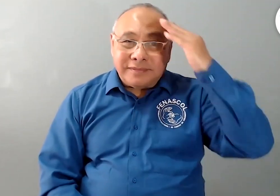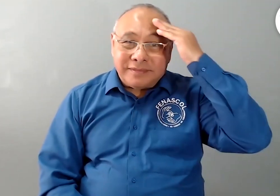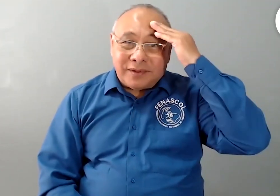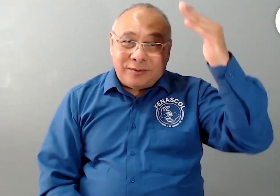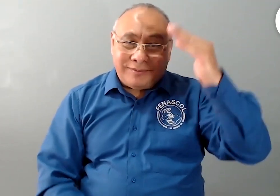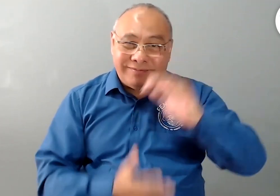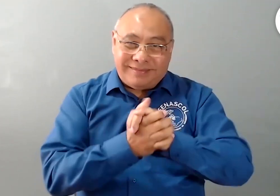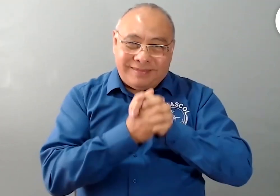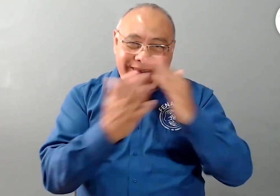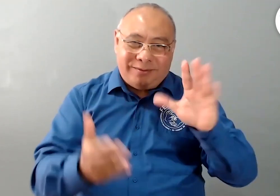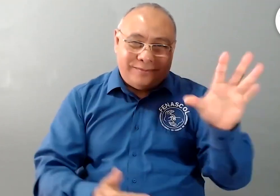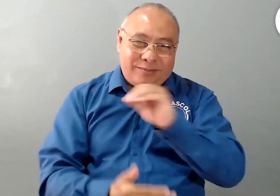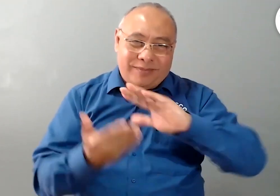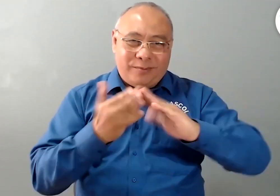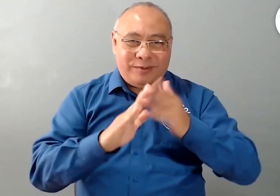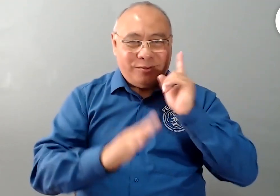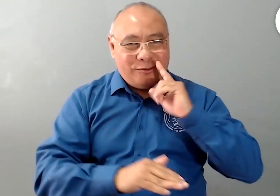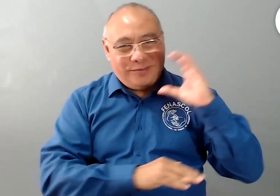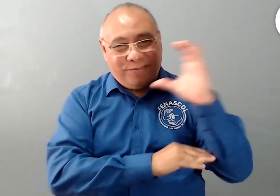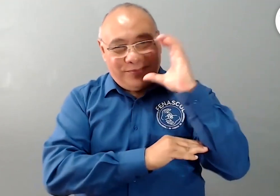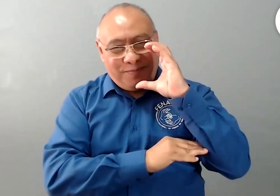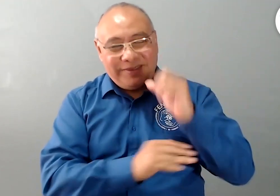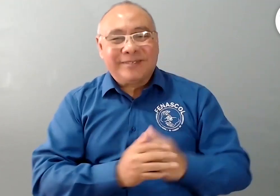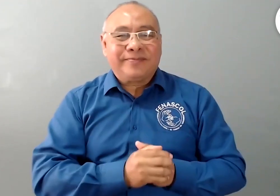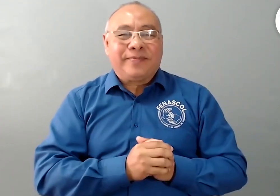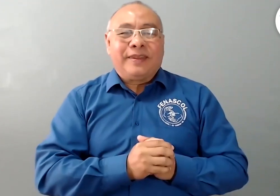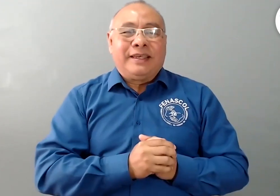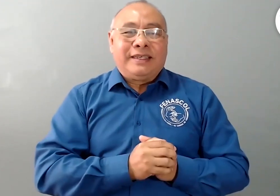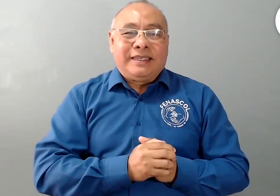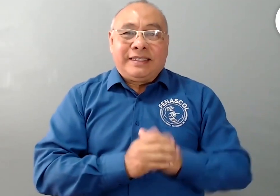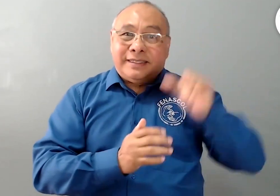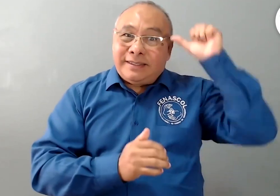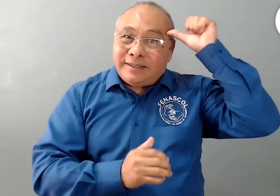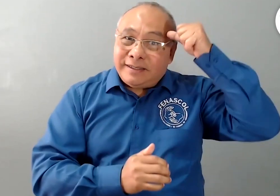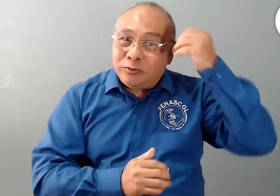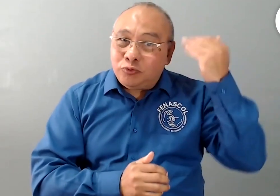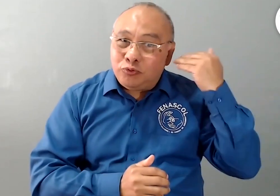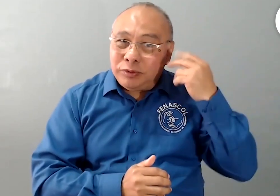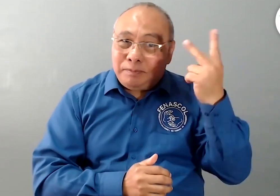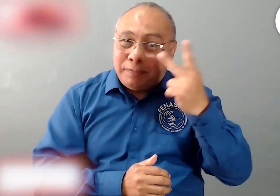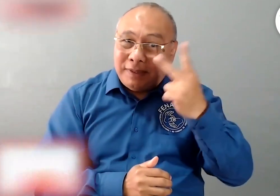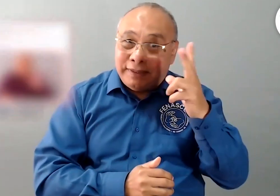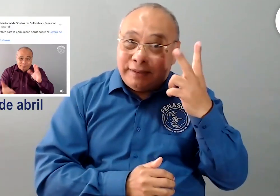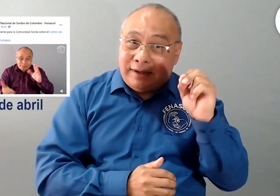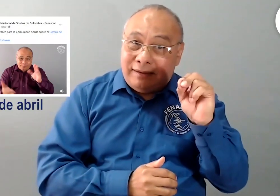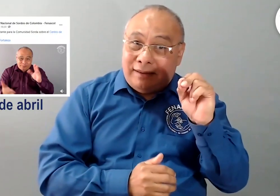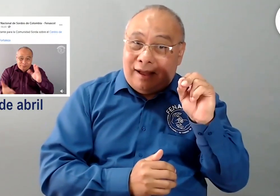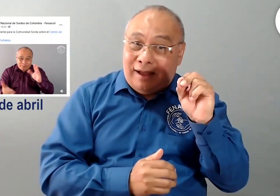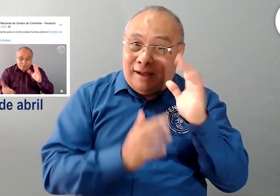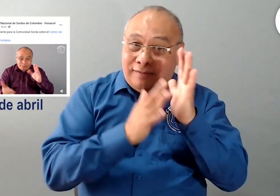Hola, un saludo a toda la comunidad sorda colombiana. ¿Recuerdan que el pasado viernes